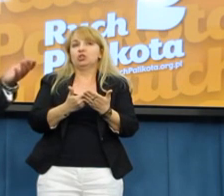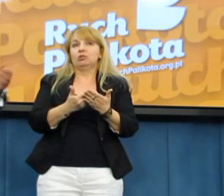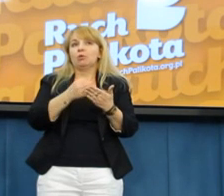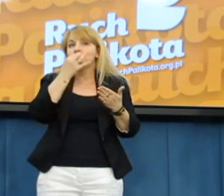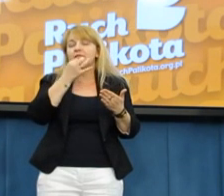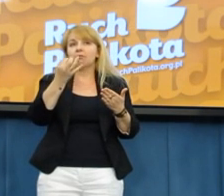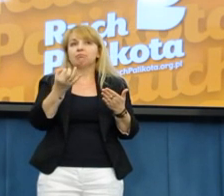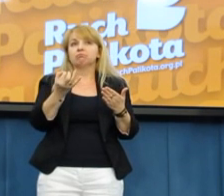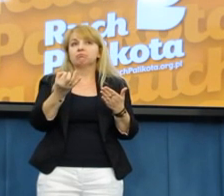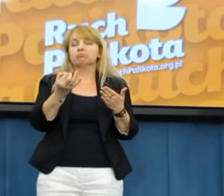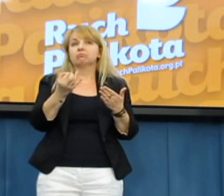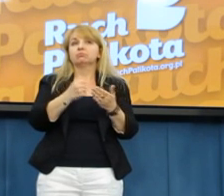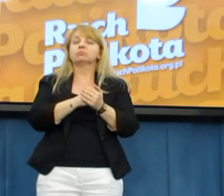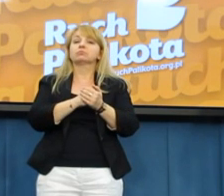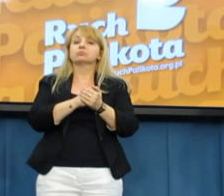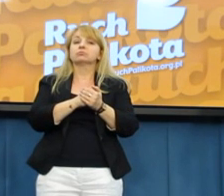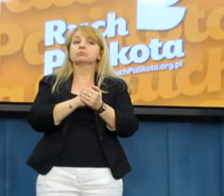prawda? Trwają czynności kontrolne.